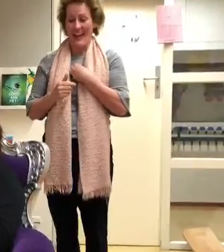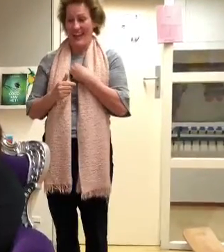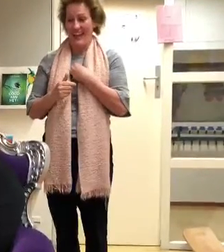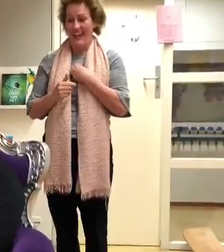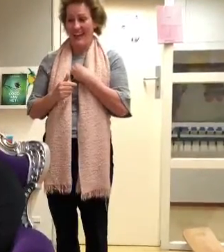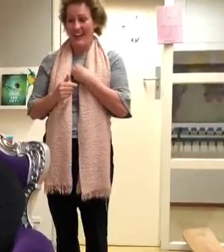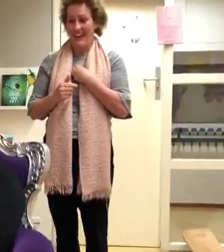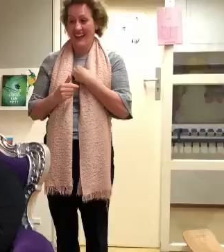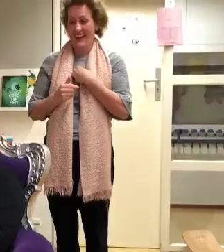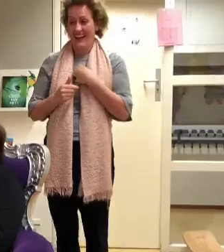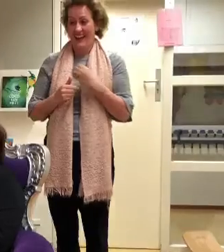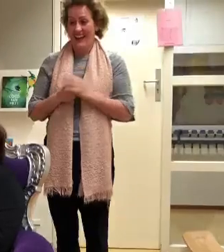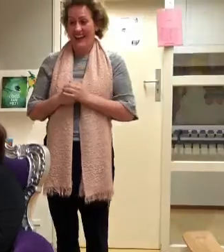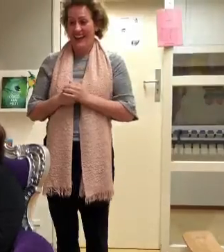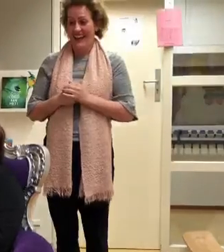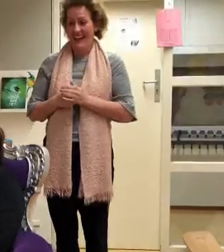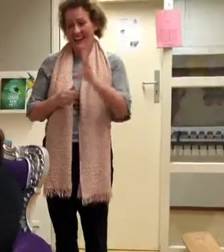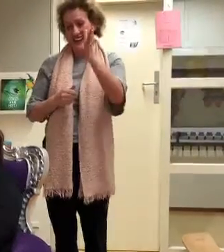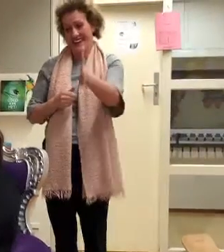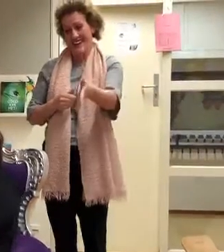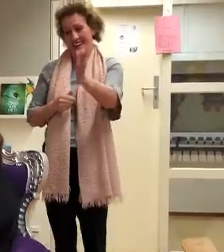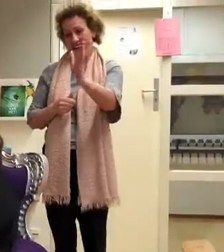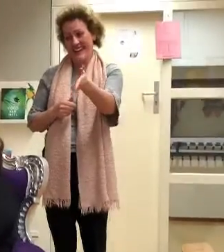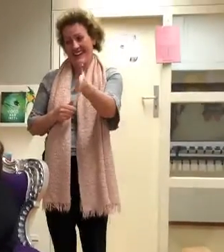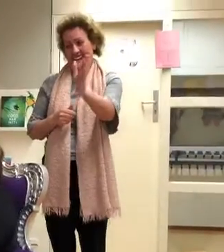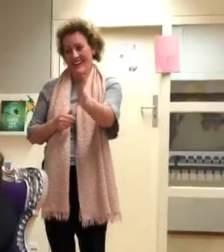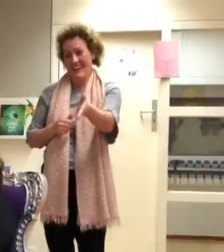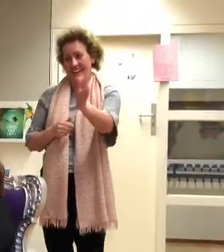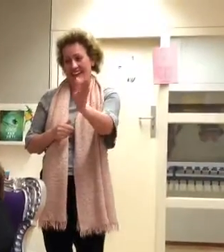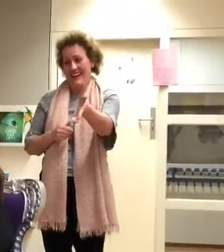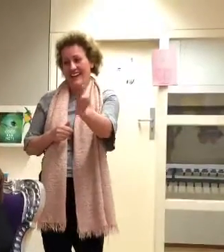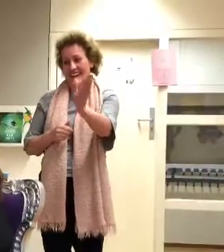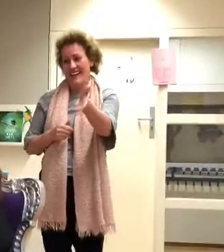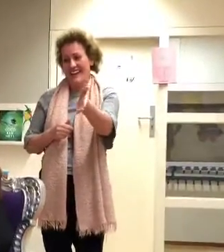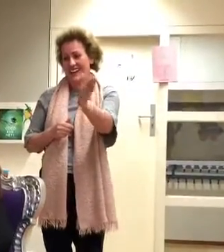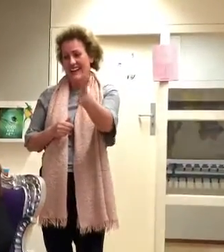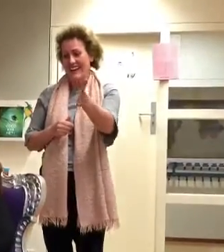van mij. Wat leuk om je te zien, schudden we allebei.